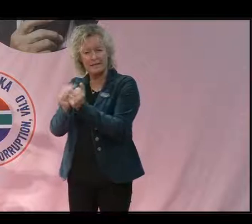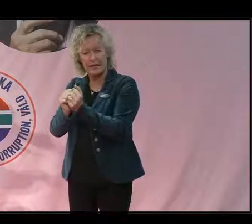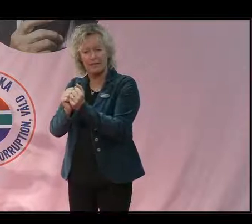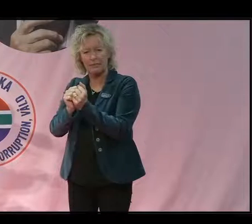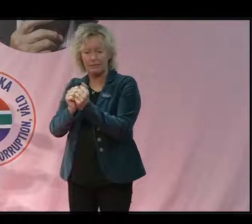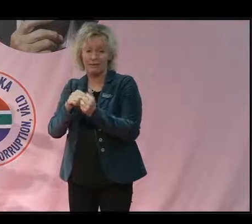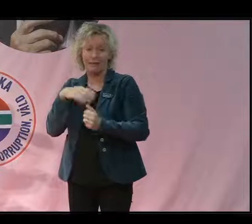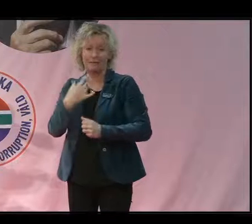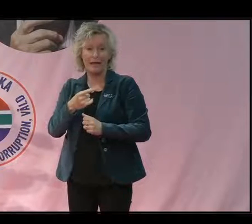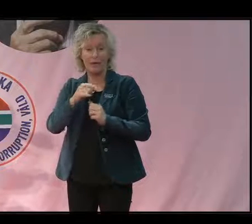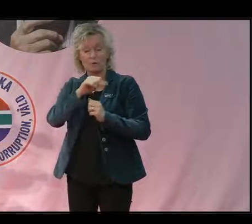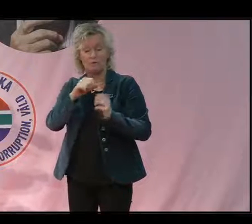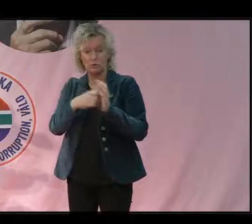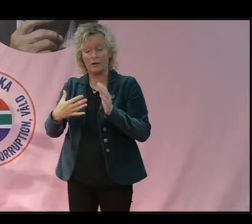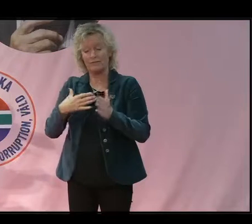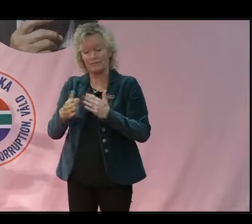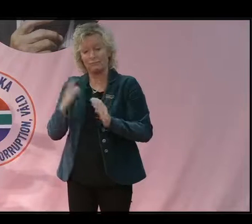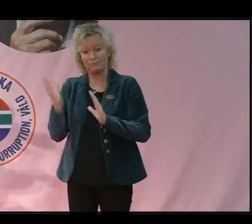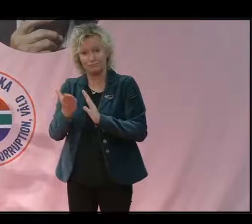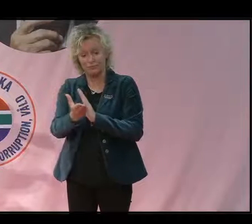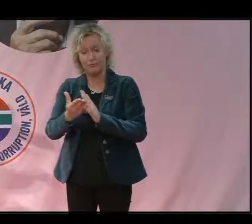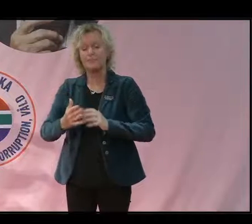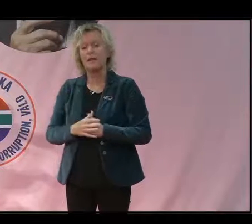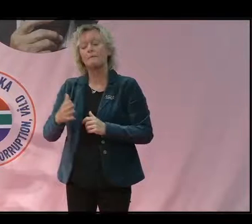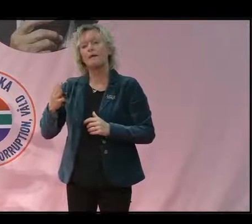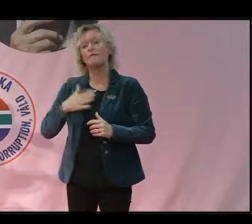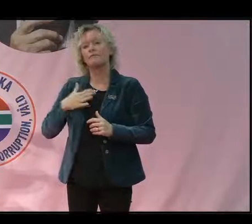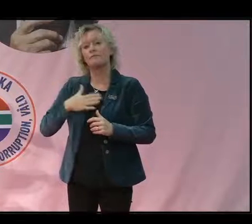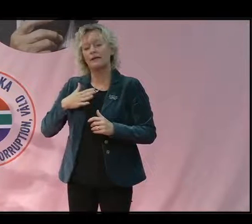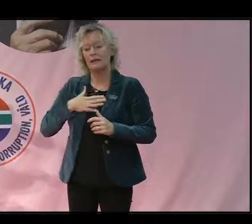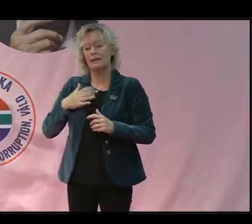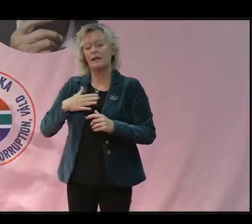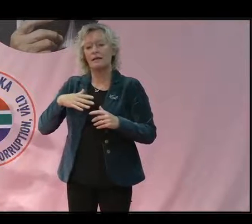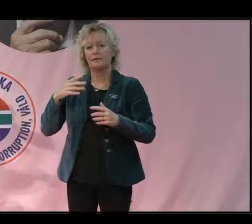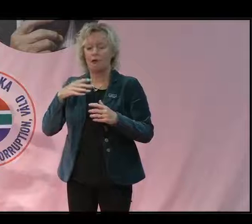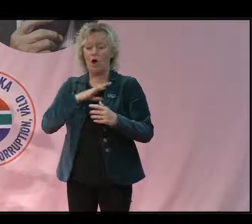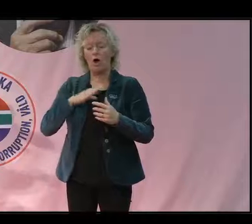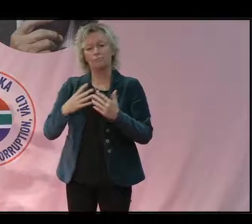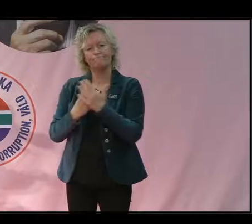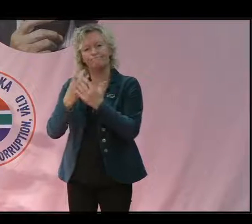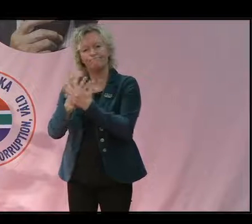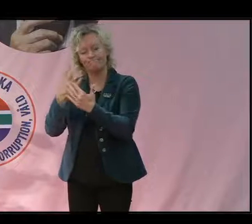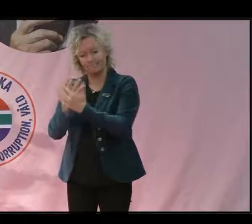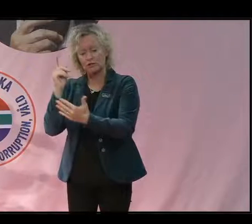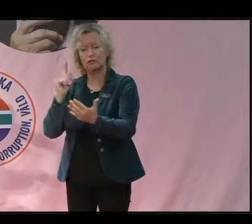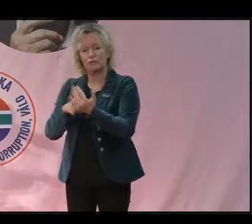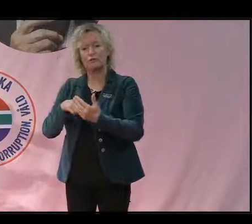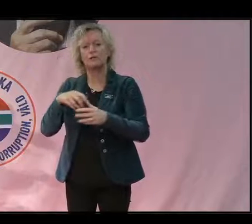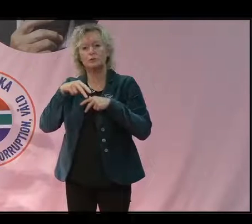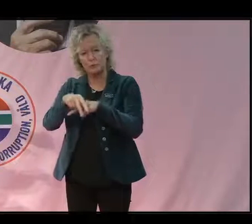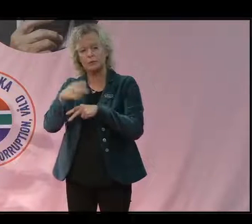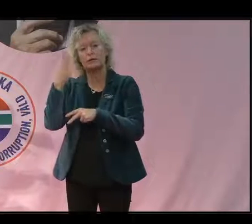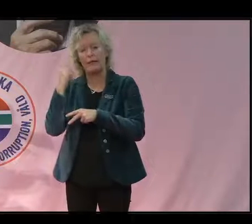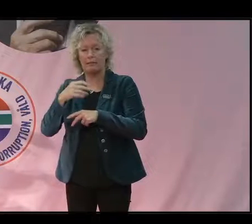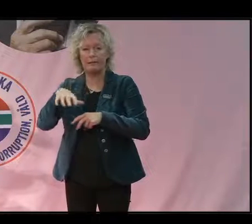direkta orsaken till avskogningen är expansion av framförallt betesmark för att producera biff. Men